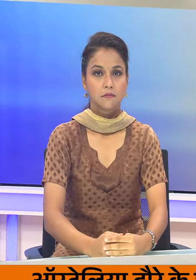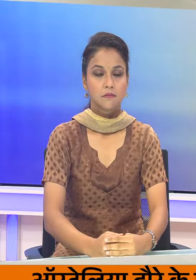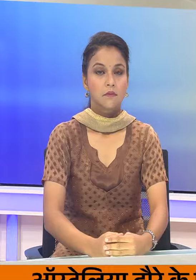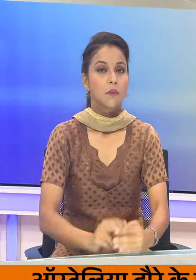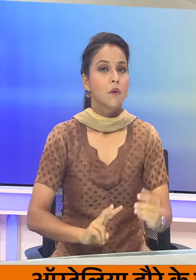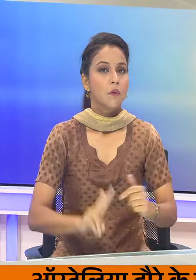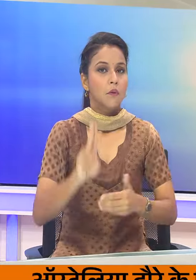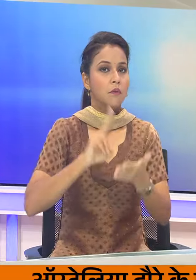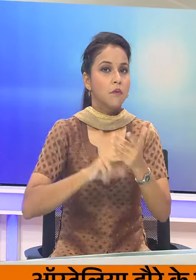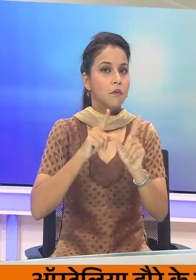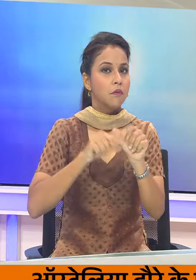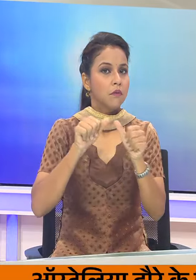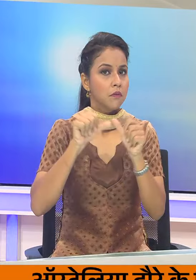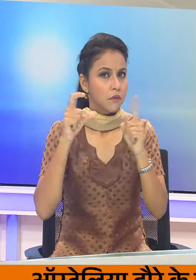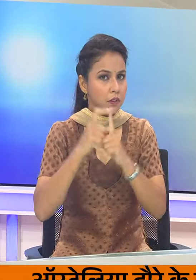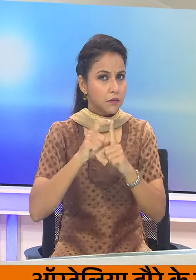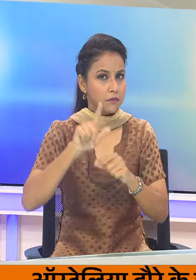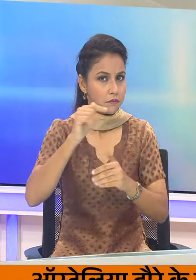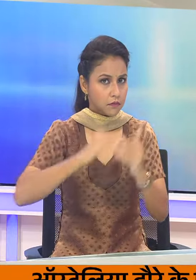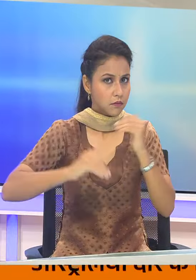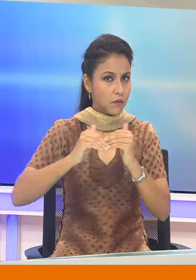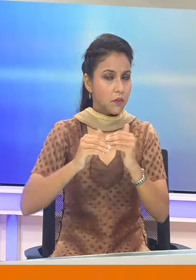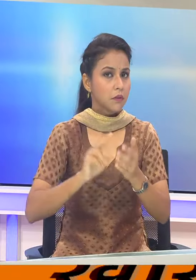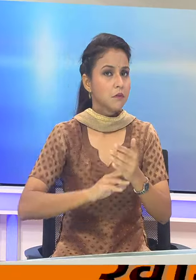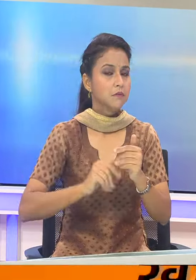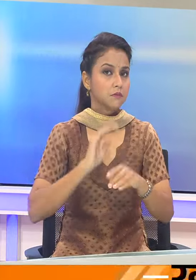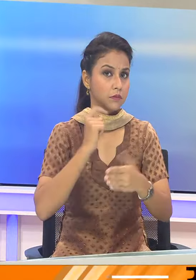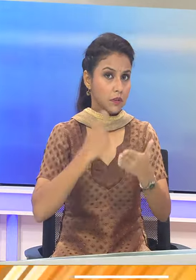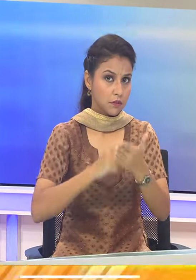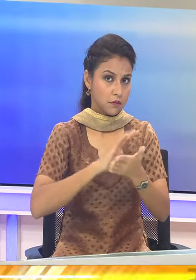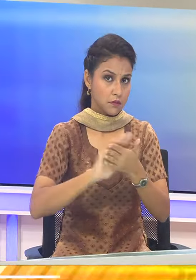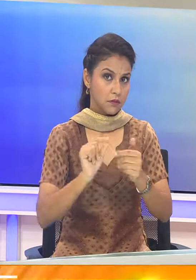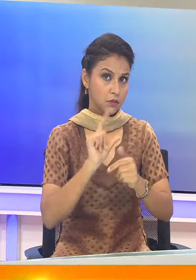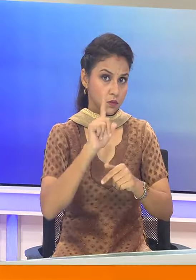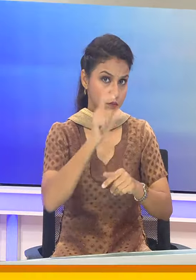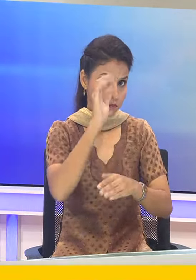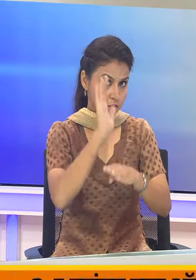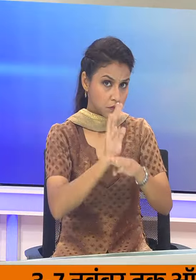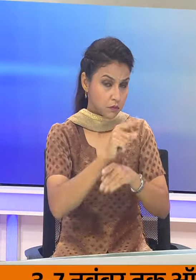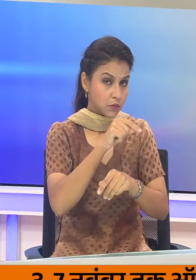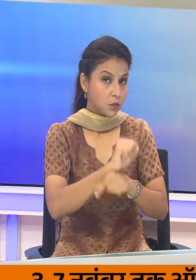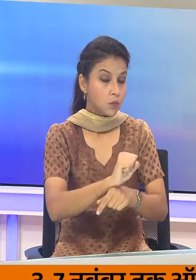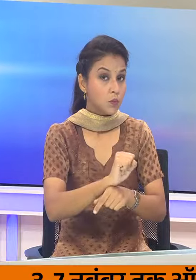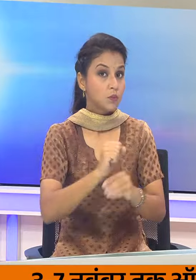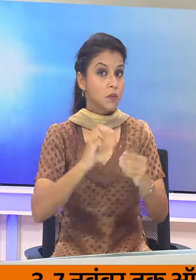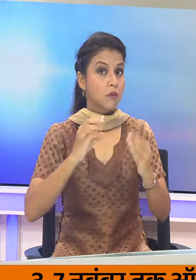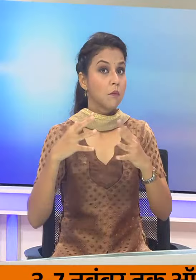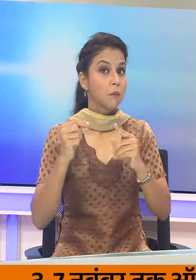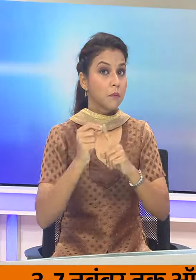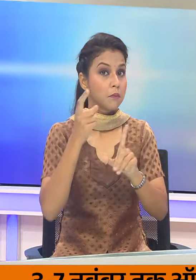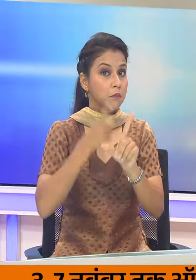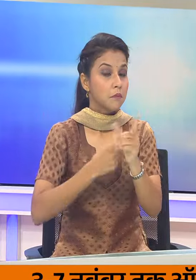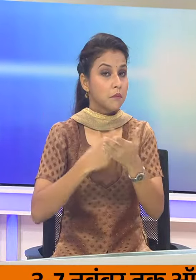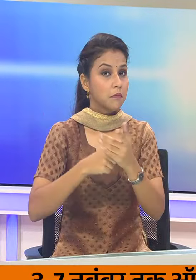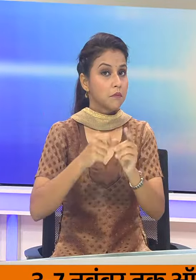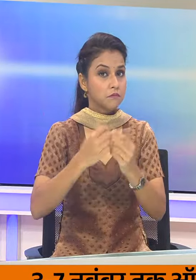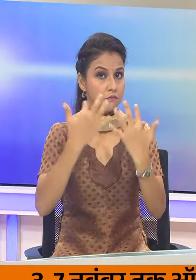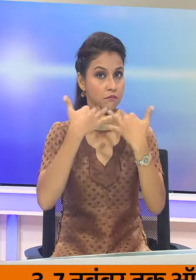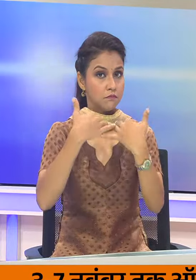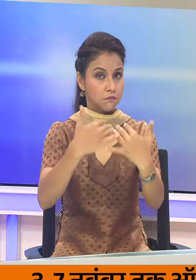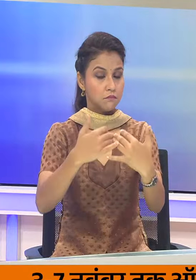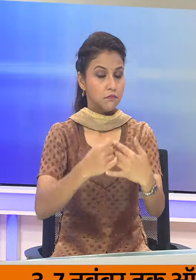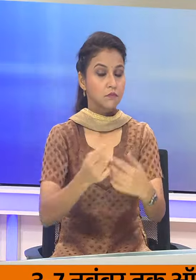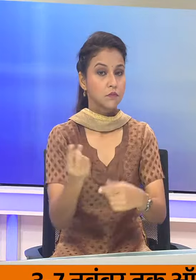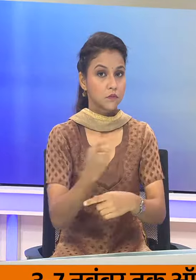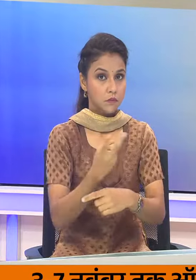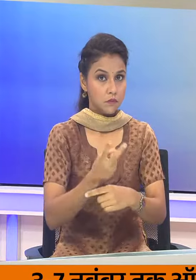वायनाट लोगसभा उप्चिनाफ के लिए कॉंग्रेस नेता राहूल गांधी आज कॉंग्रेस उमीदवार प्रियंका गांधी वौडरा के साथ जनसभा को संबोधित करने वाले